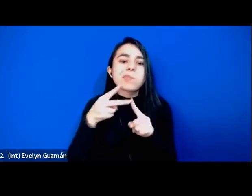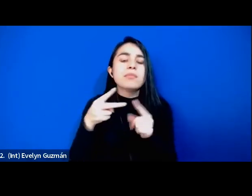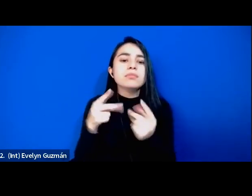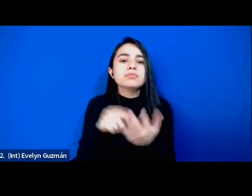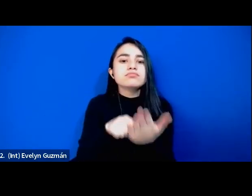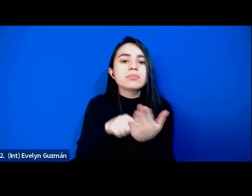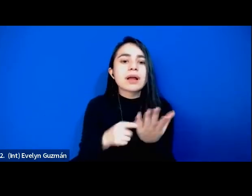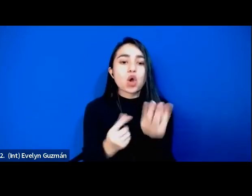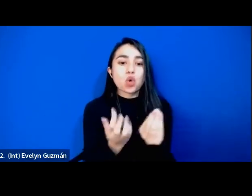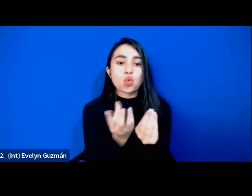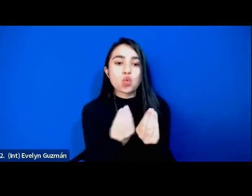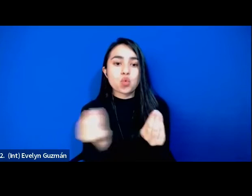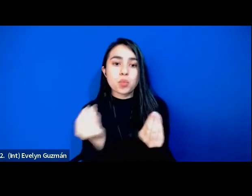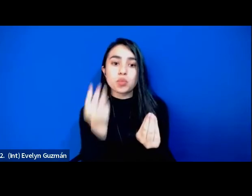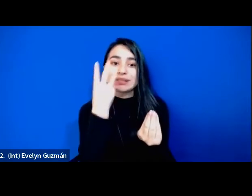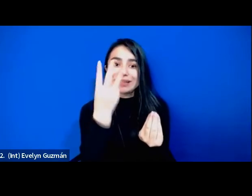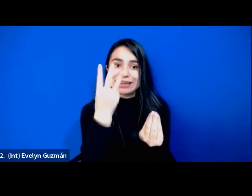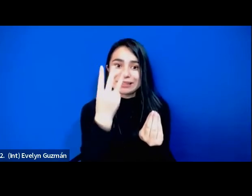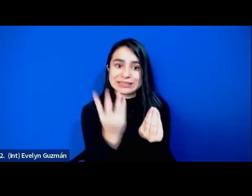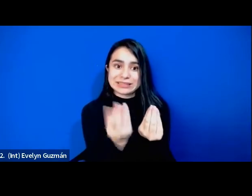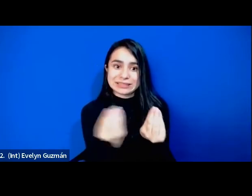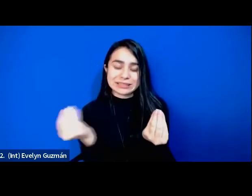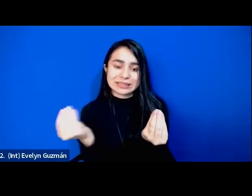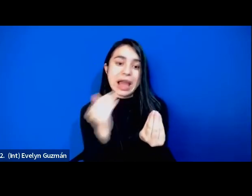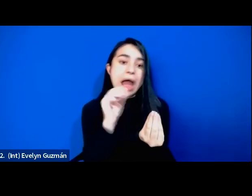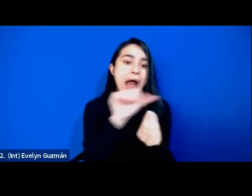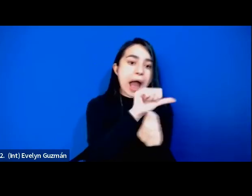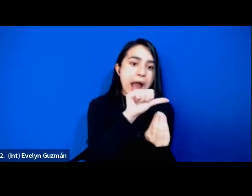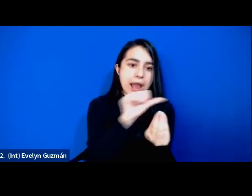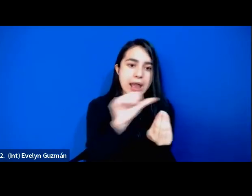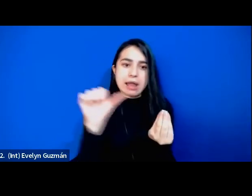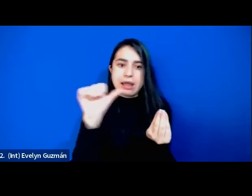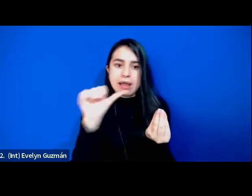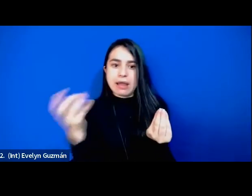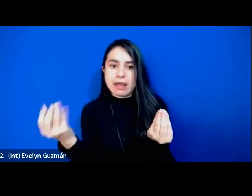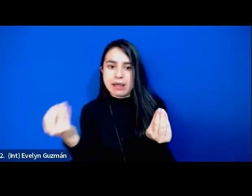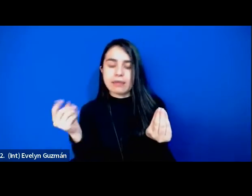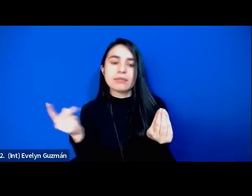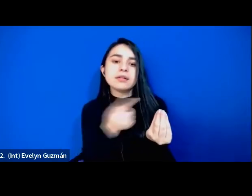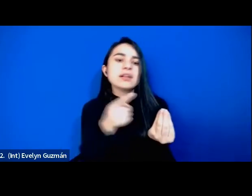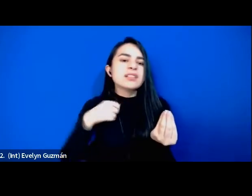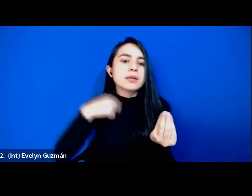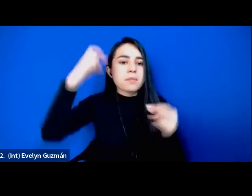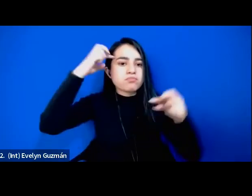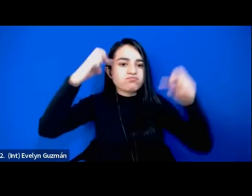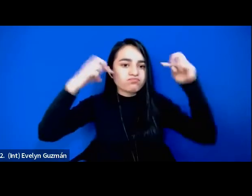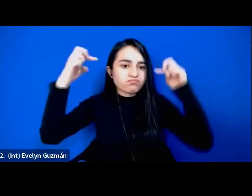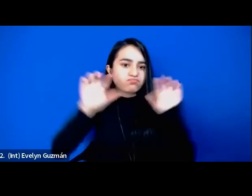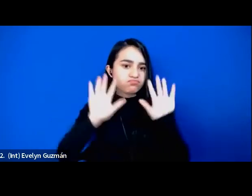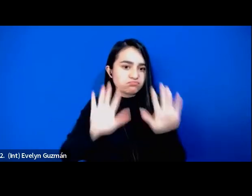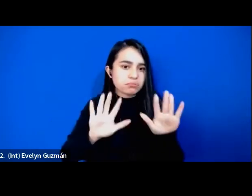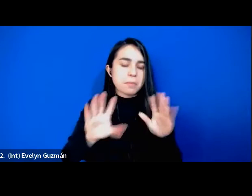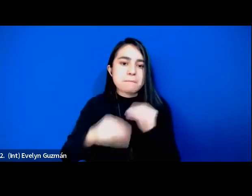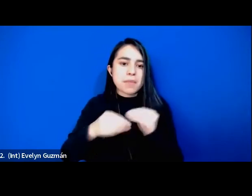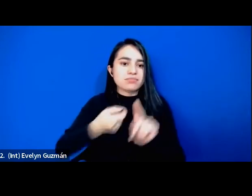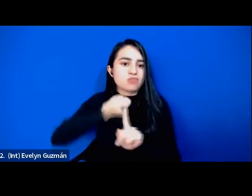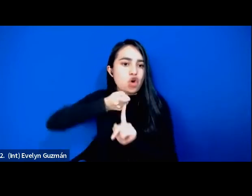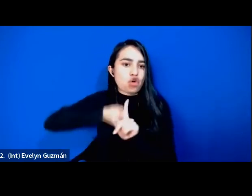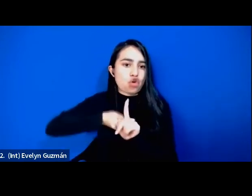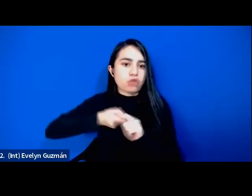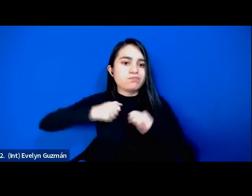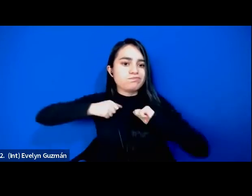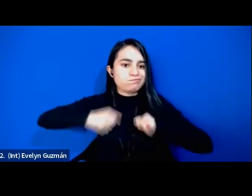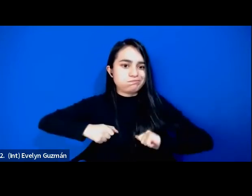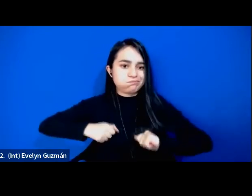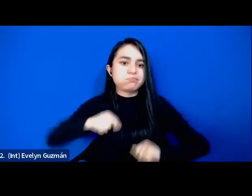específicos de mujeres y de profesiones y roles que han tomado que genera